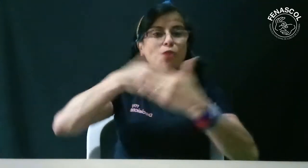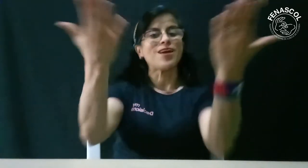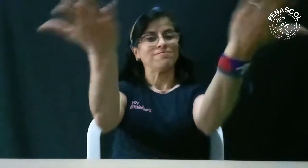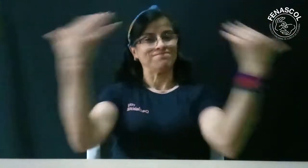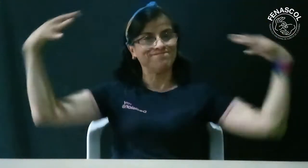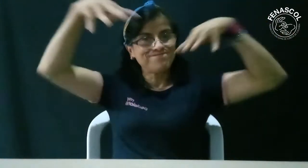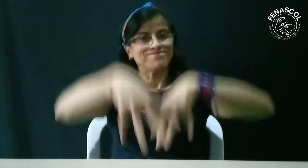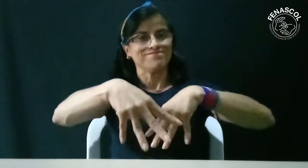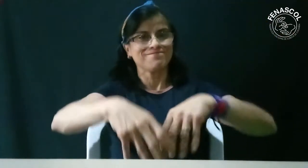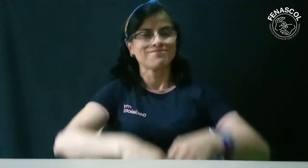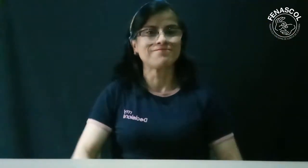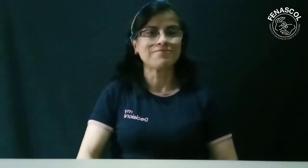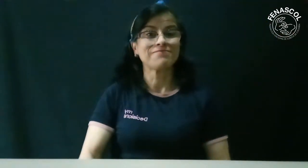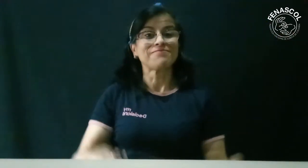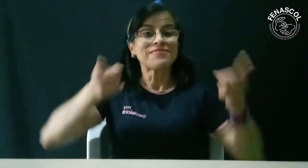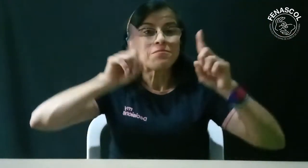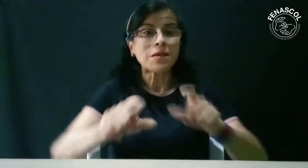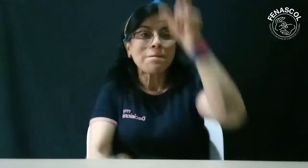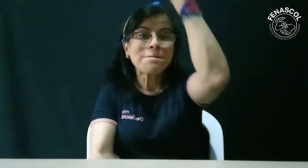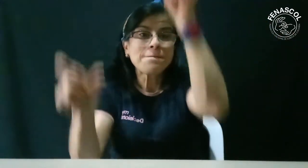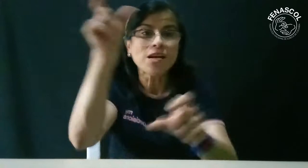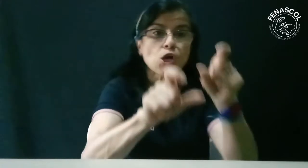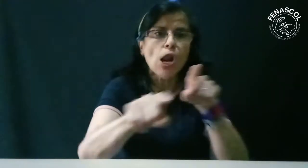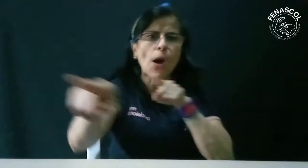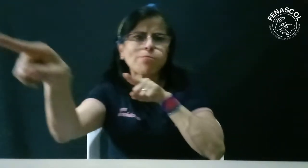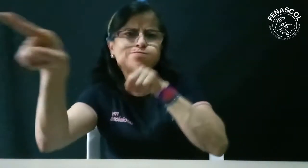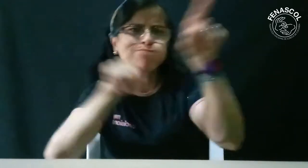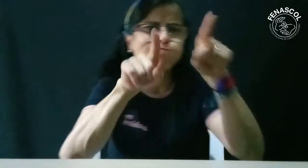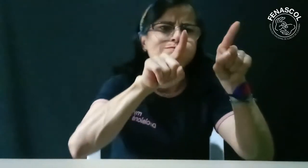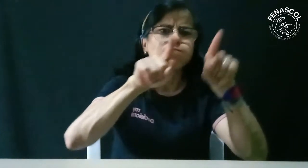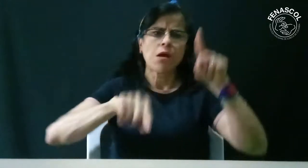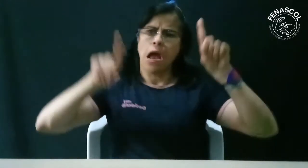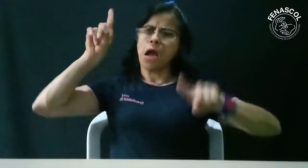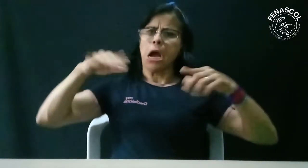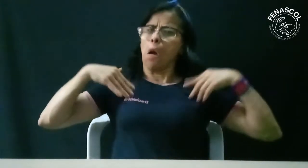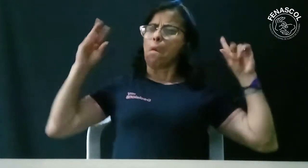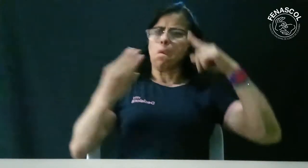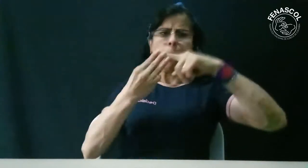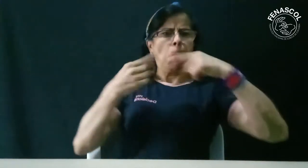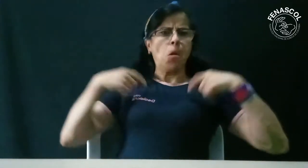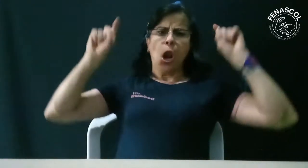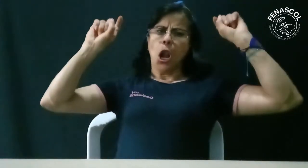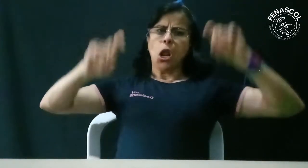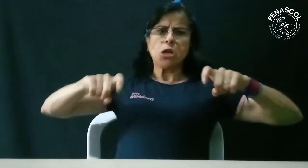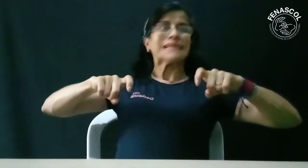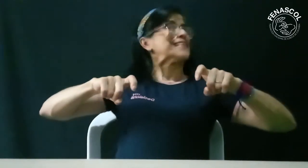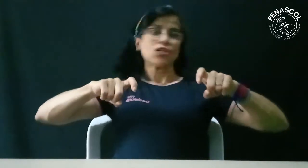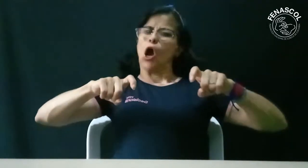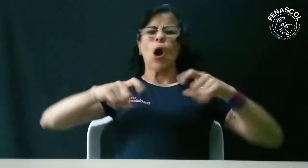Invitamos a todo Colombia a que se haga presente y a todos los que puedan apoyarnos, así no sea una necesidad para ellos en estos